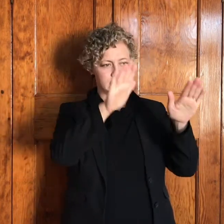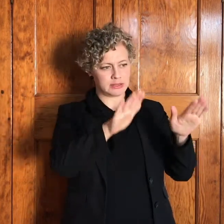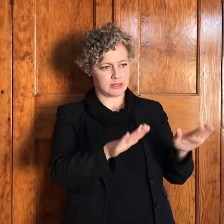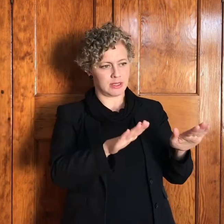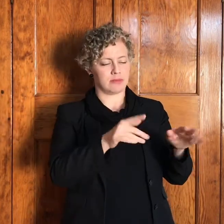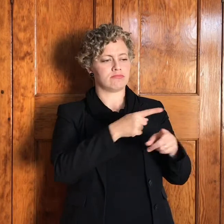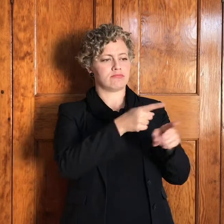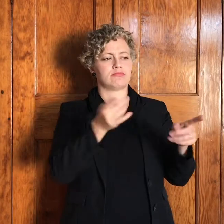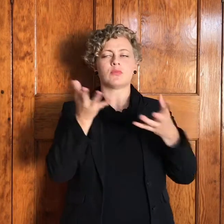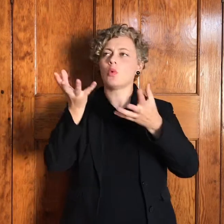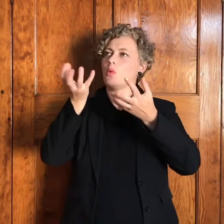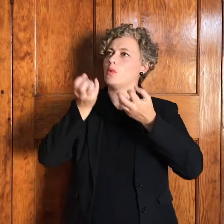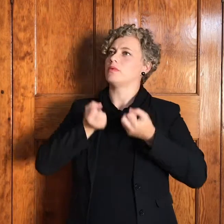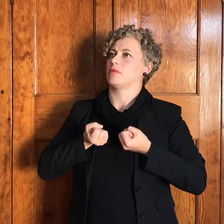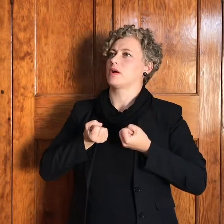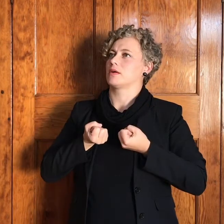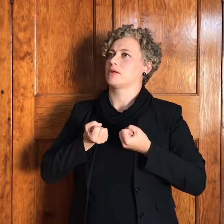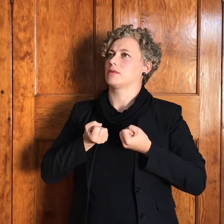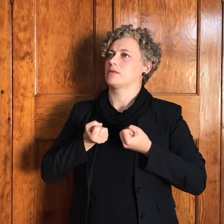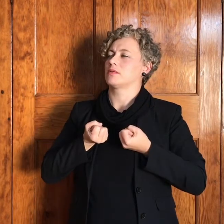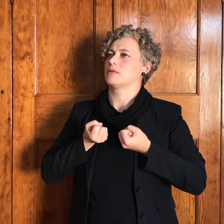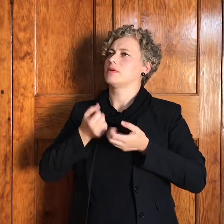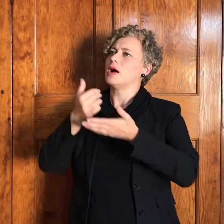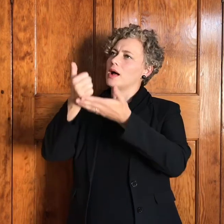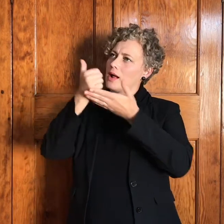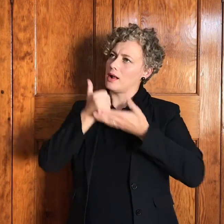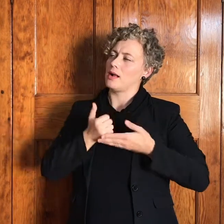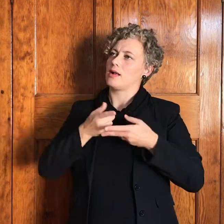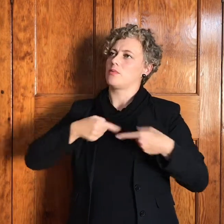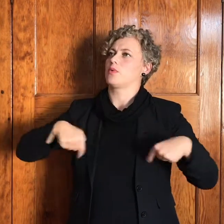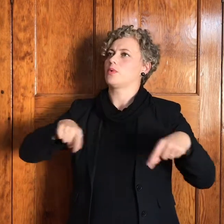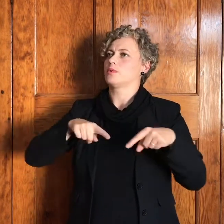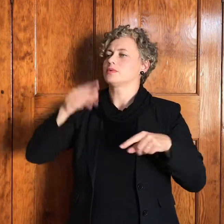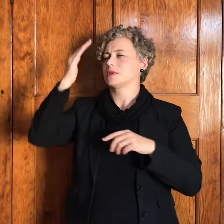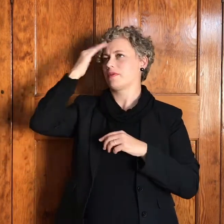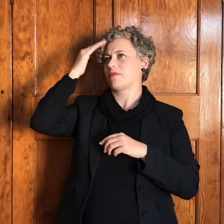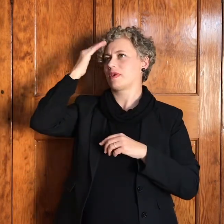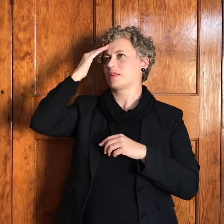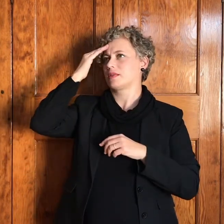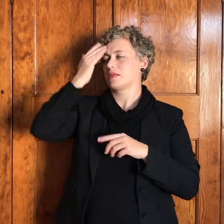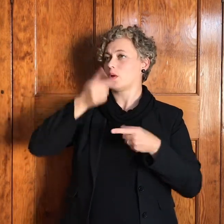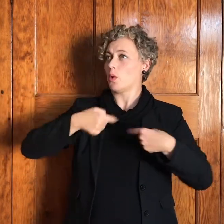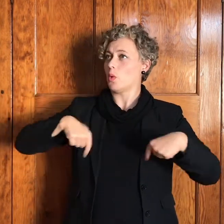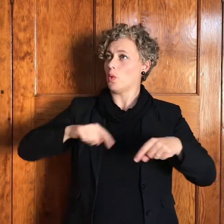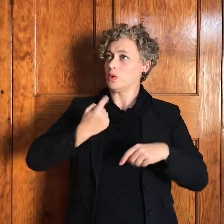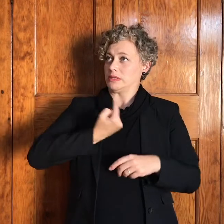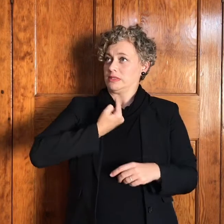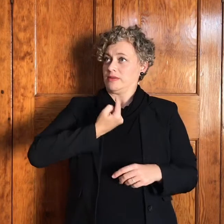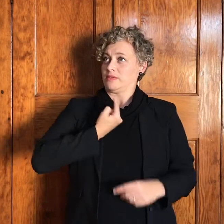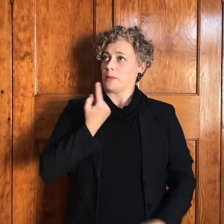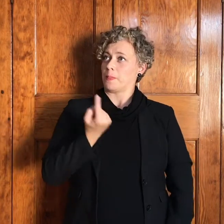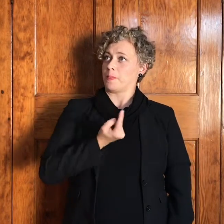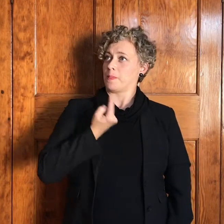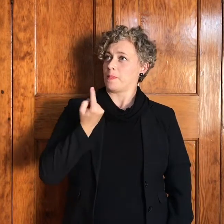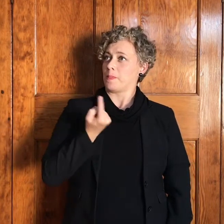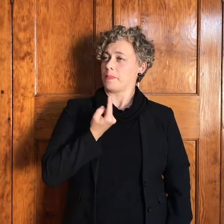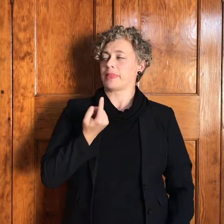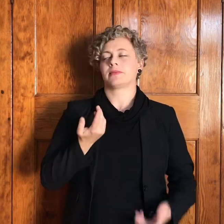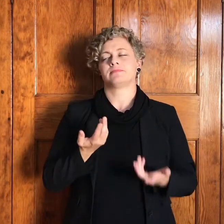help ons om te weet ons is maar nie net aan ons self oorgelaat nie ons kan ons ook